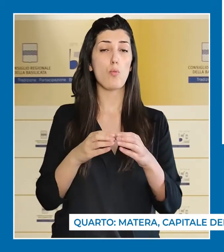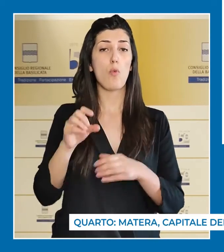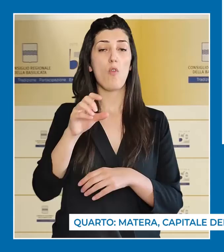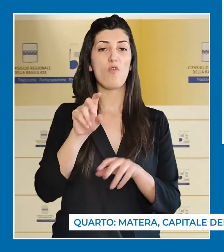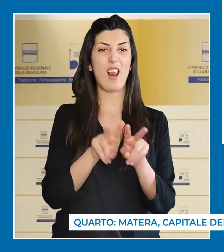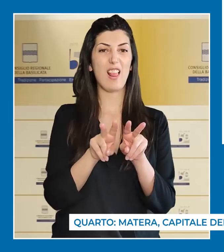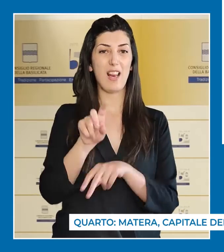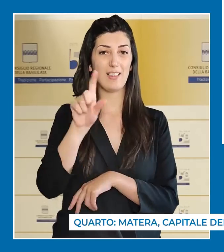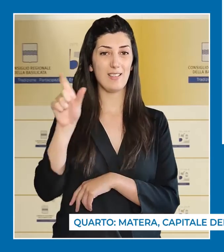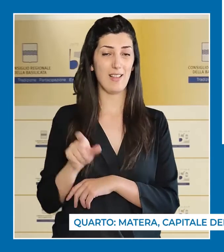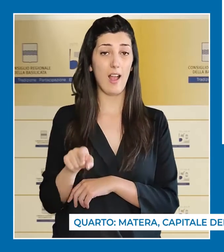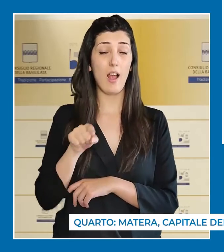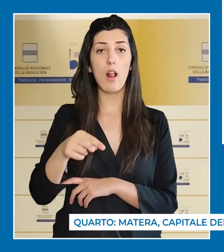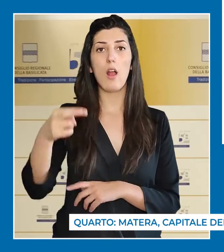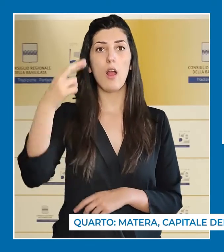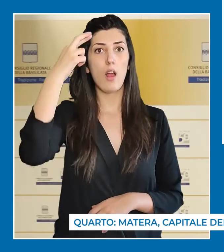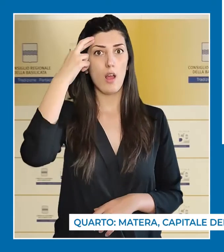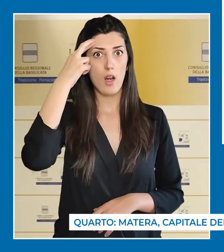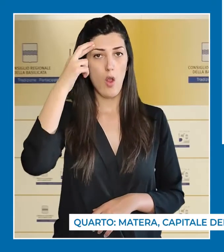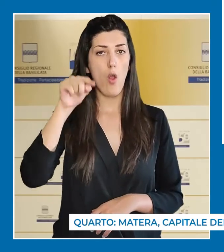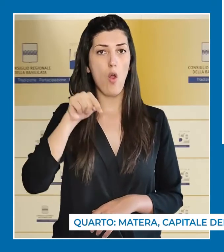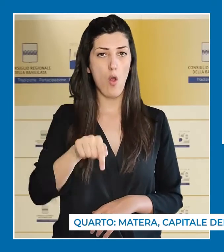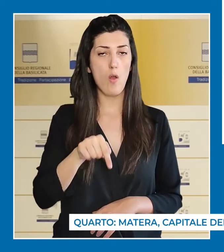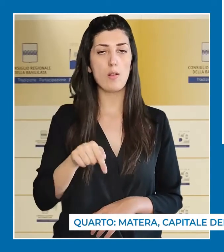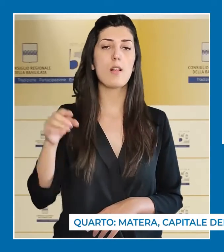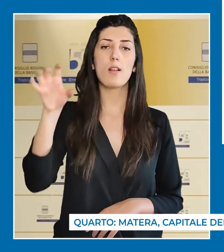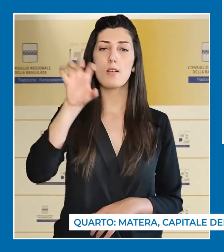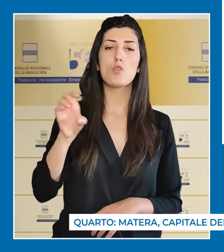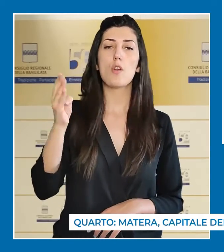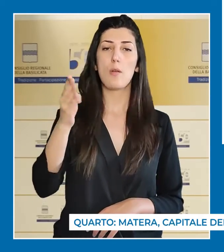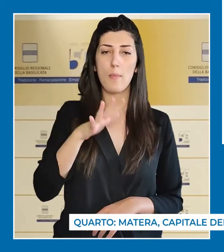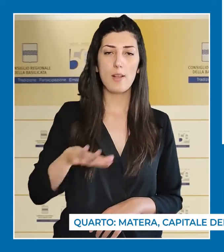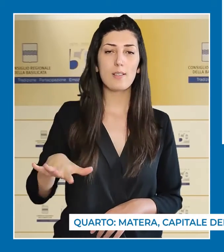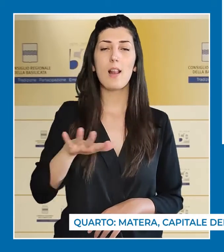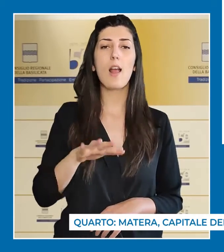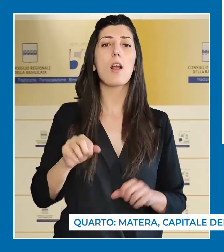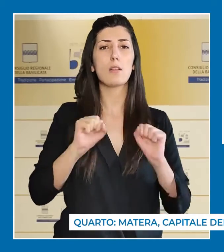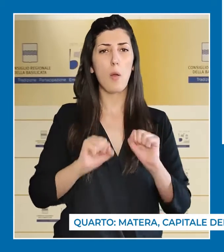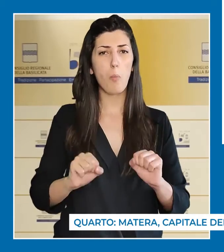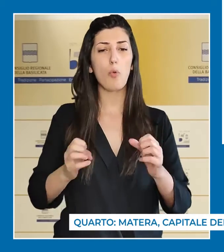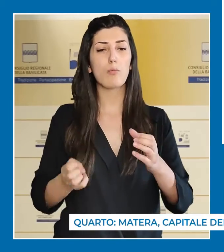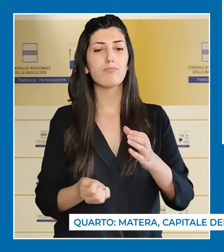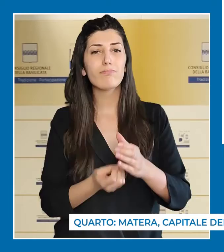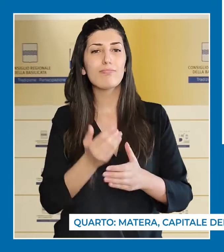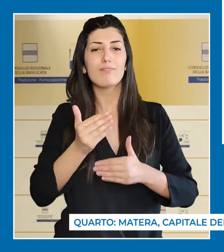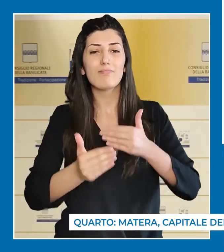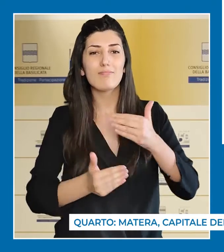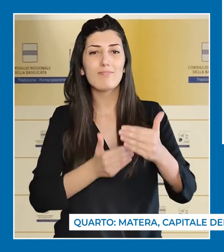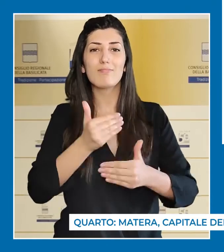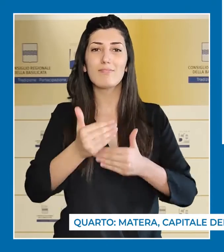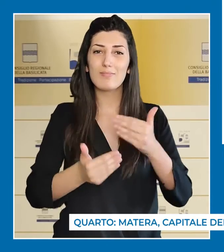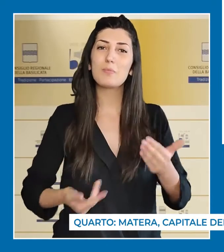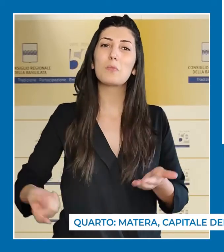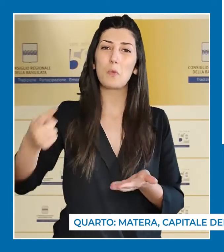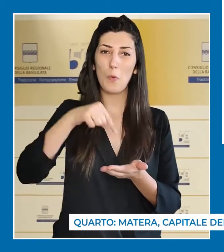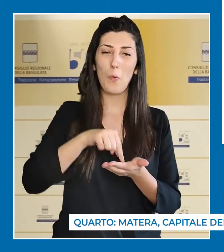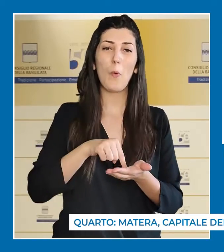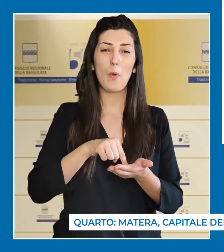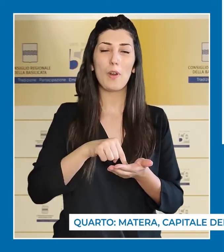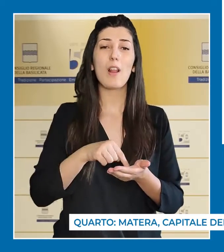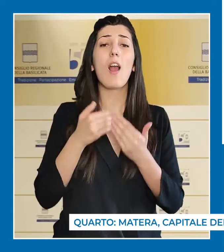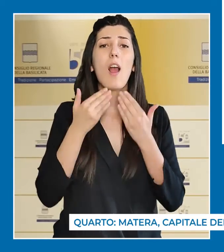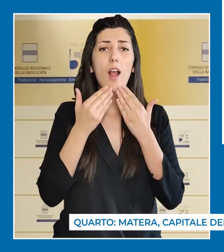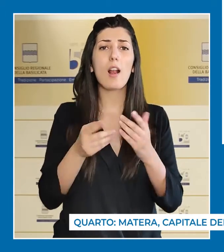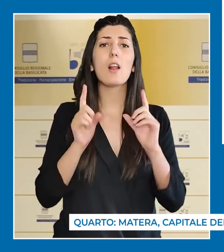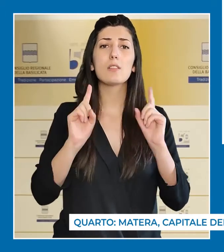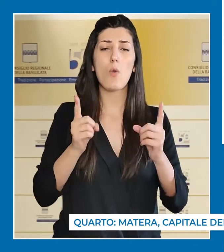evidenzia il consigliere IV di Fratelli d'Italia, ricordando che la Basilicata può